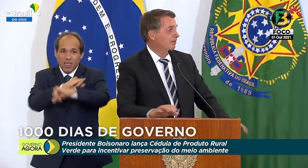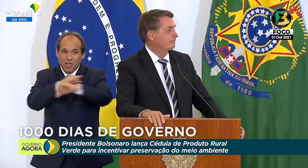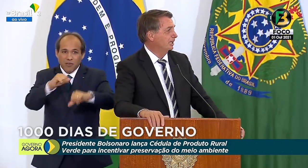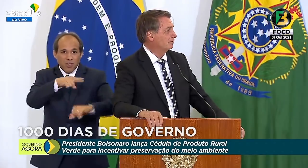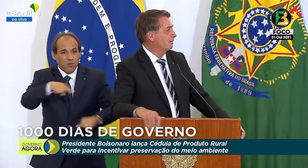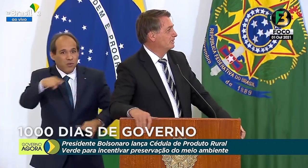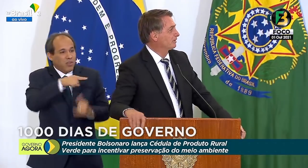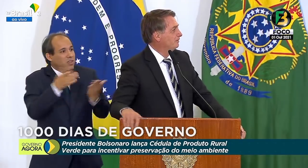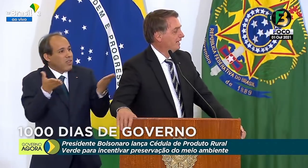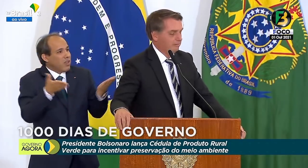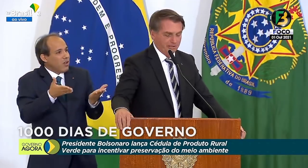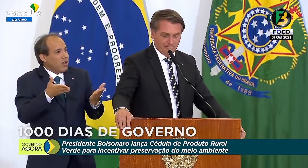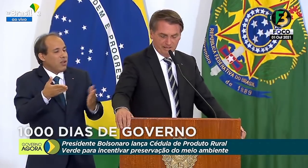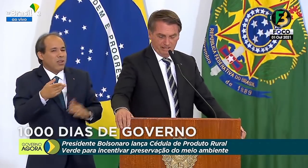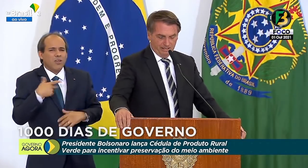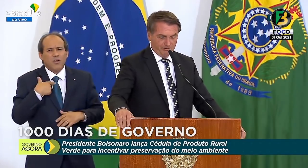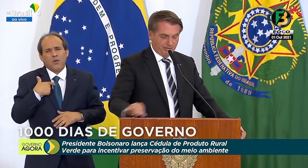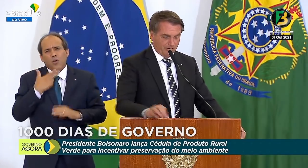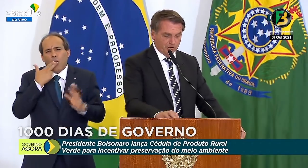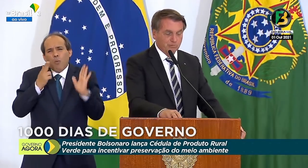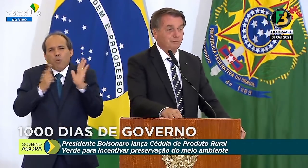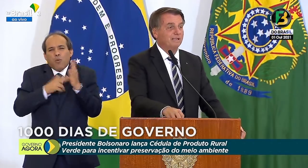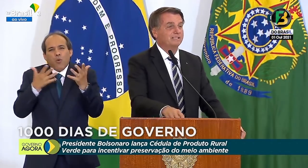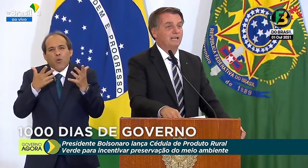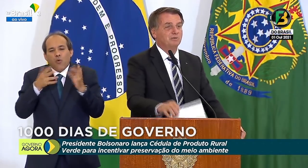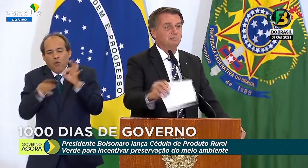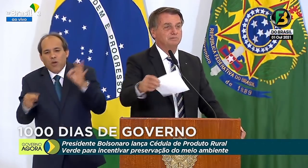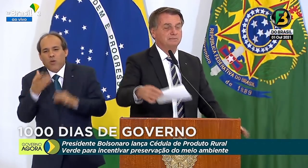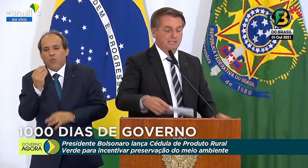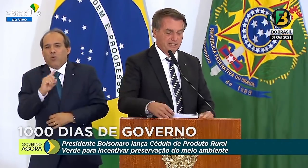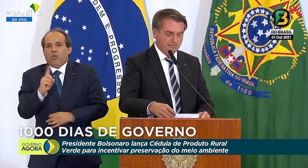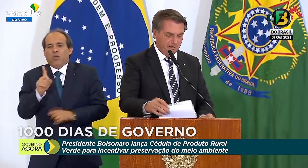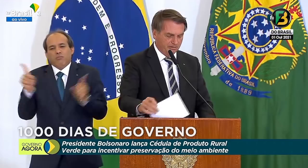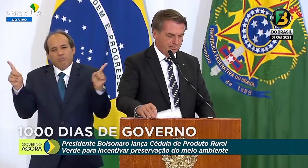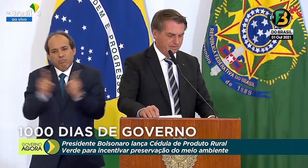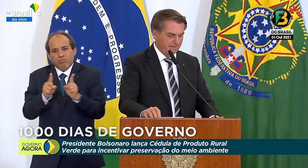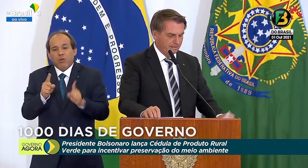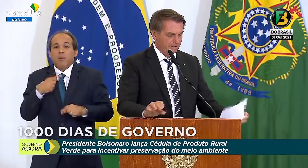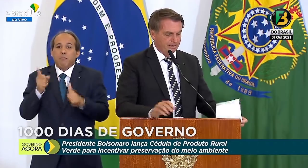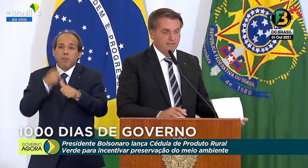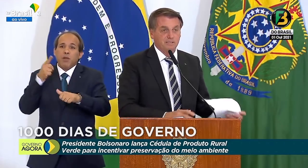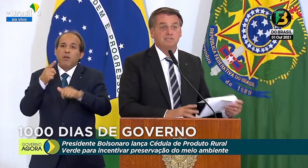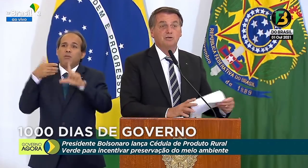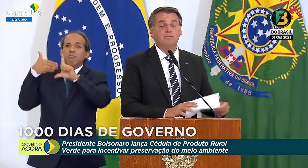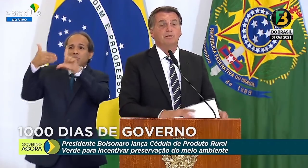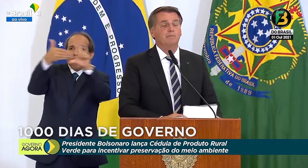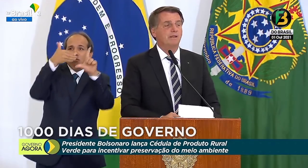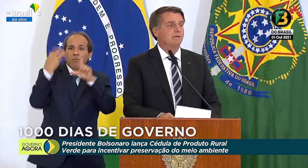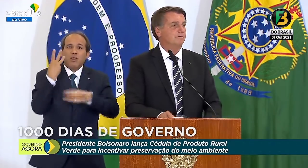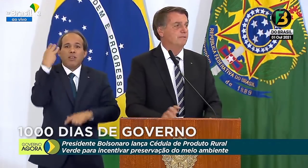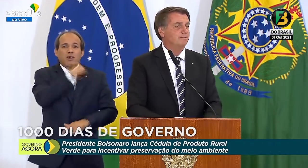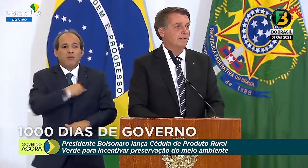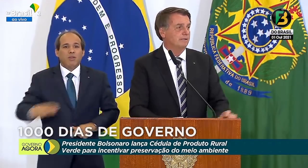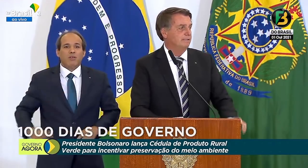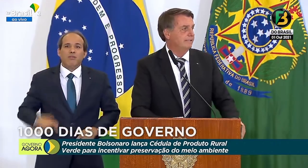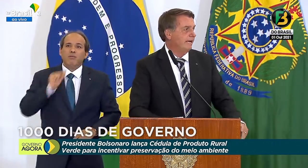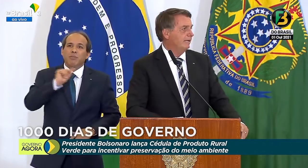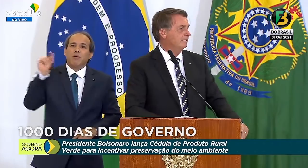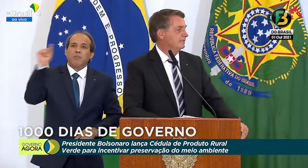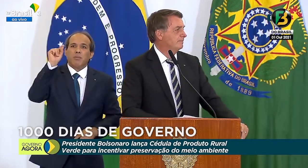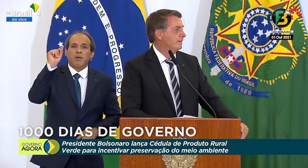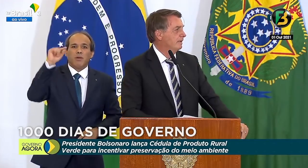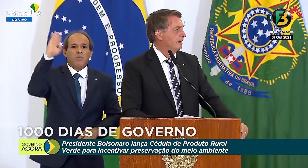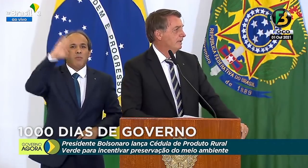agora então, já que eu prometi não falar muito, nós vamos conversar com três ministros que estão pelo Brasil fazendo